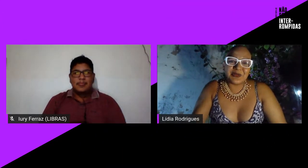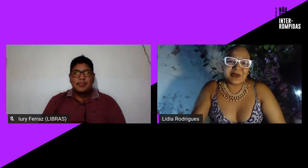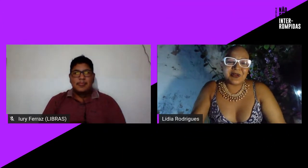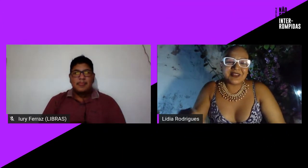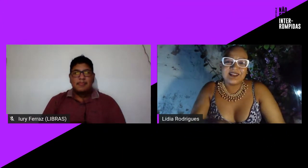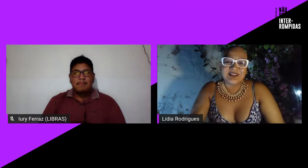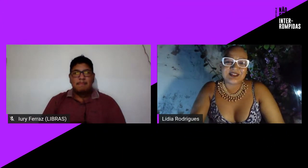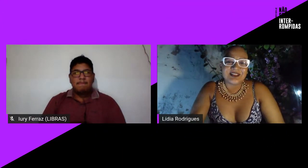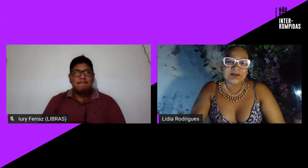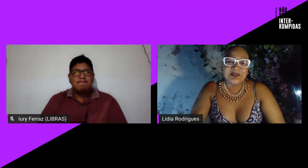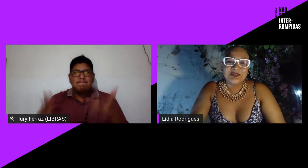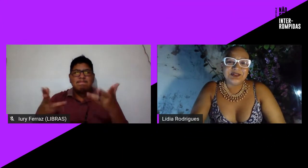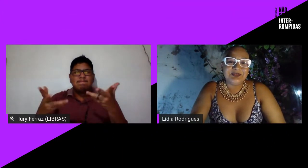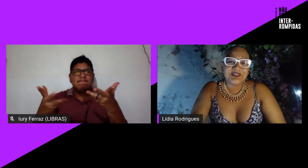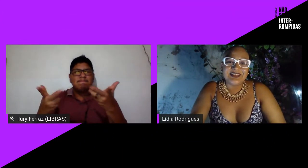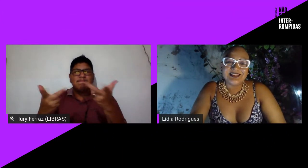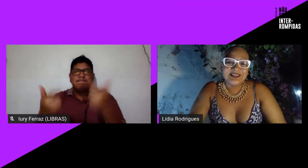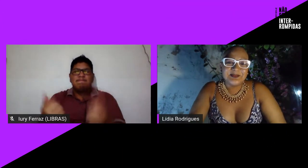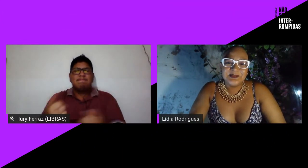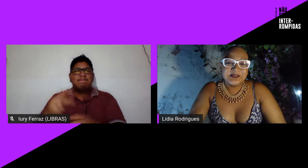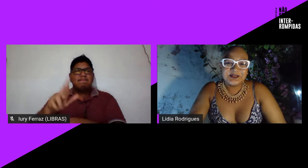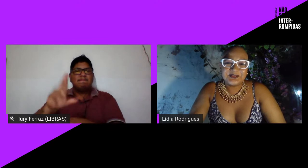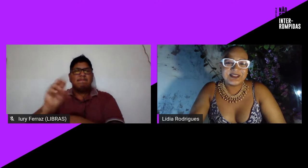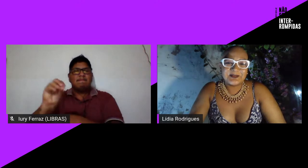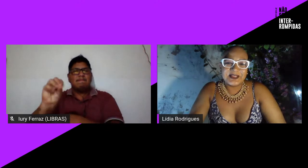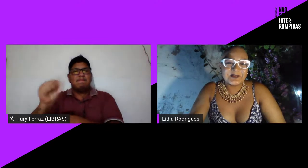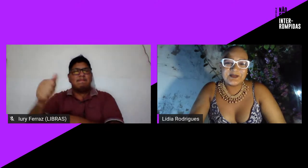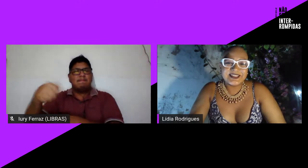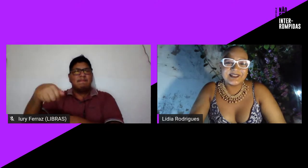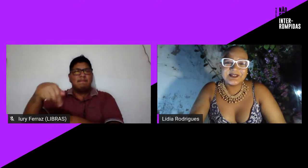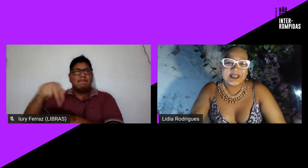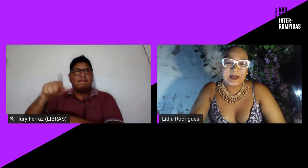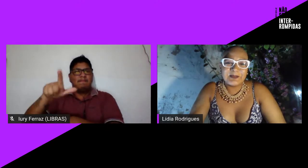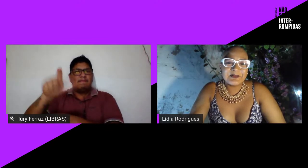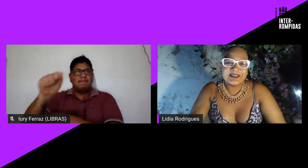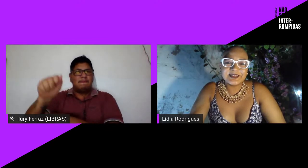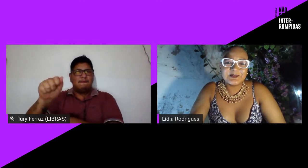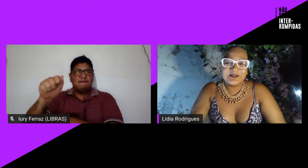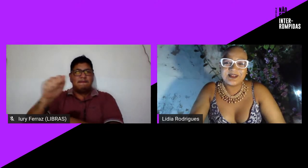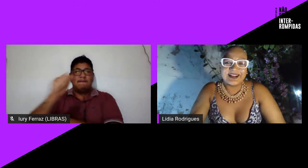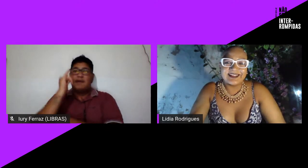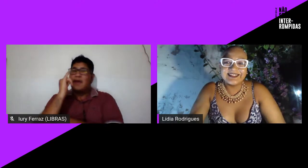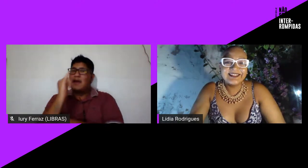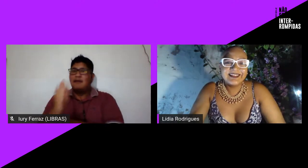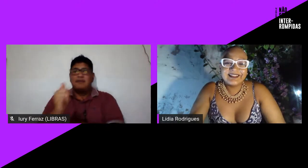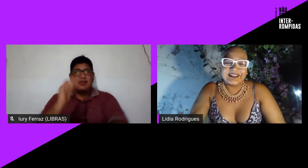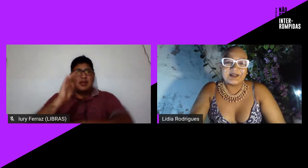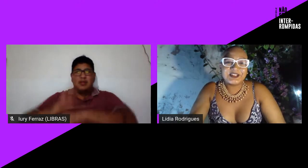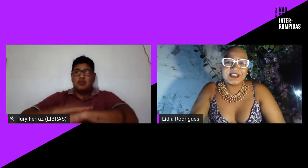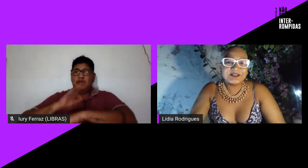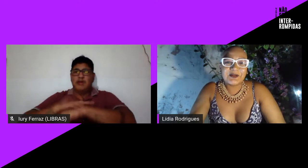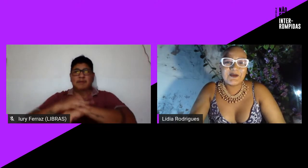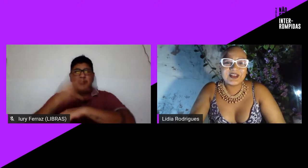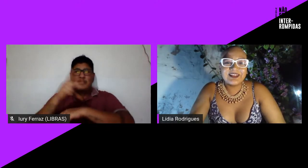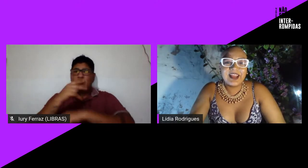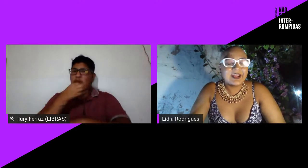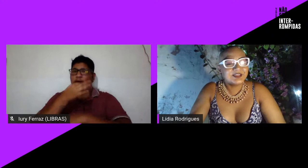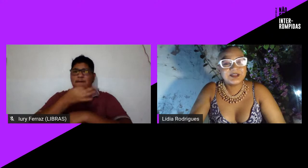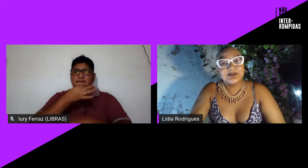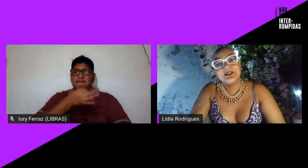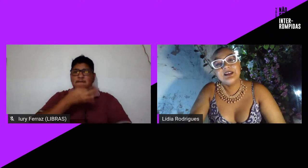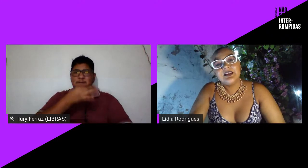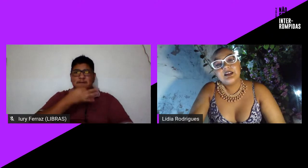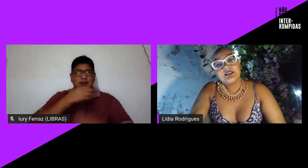arrasou Rosângela muito difícil muito difícil mesmo avisar do tempo com essa sua fala né o chat ficou